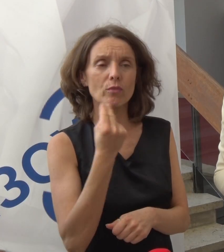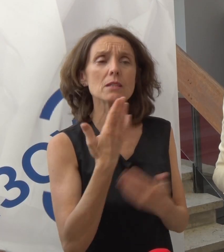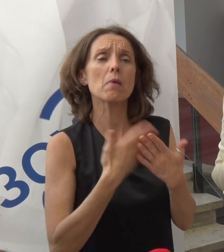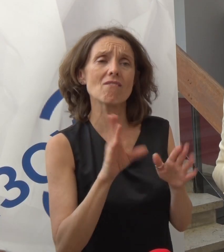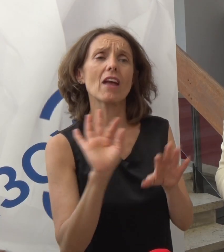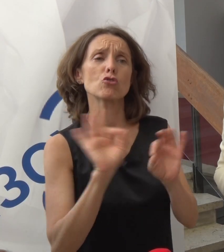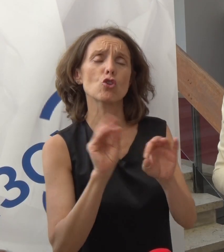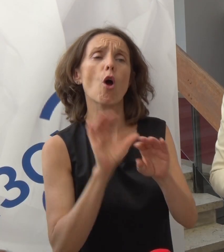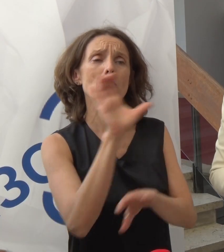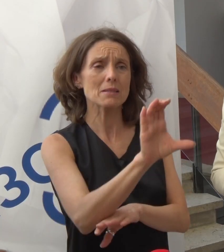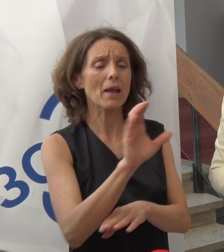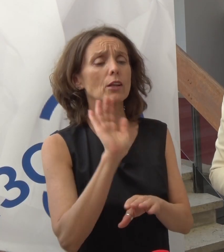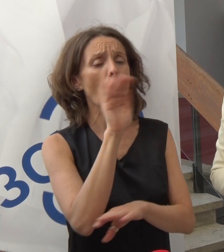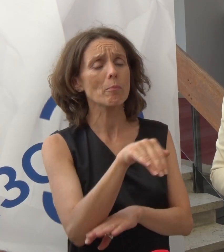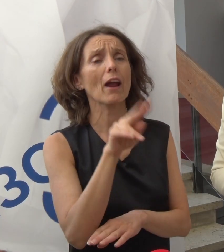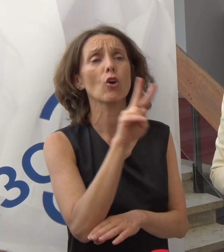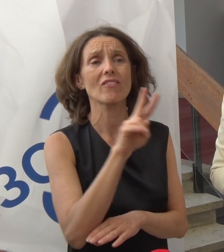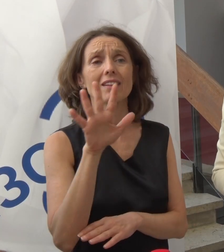obezbedilo preko 25 miliona dinara.